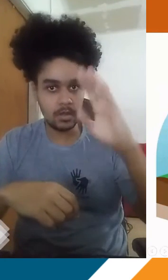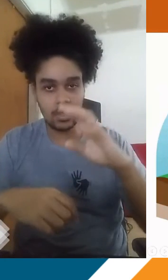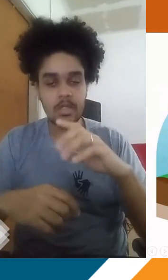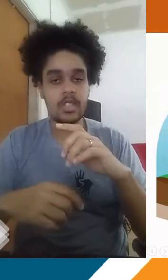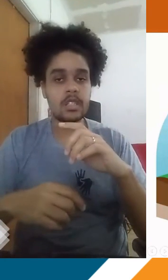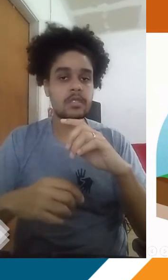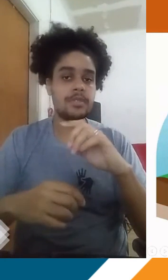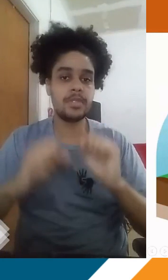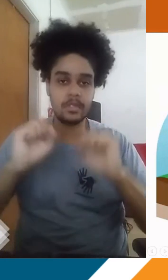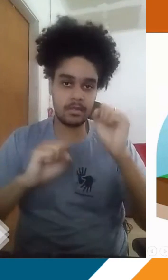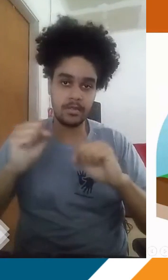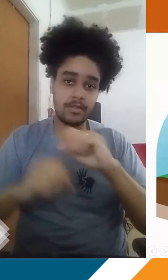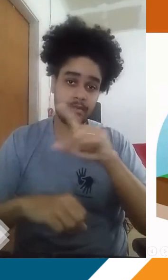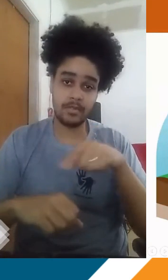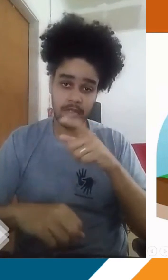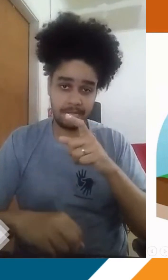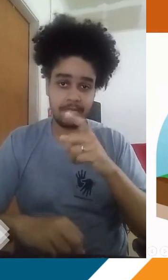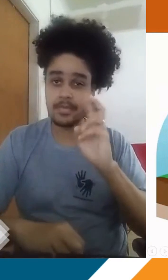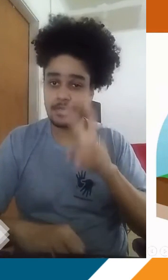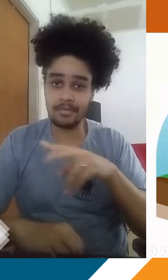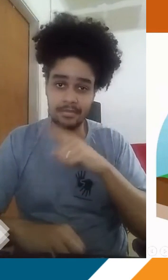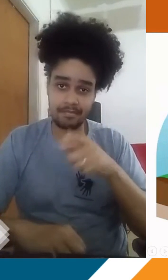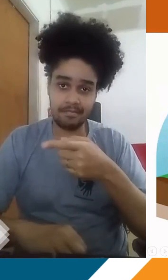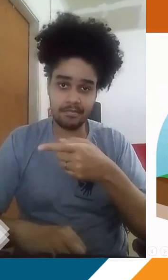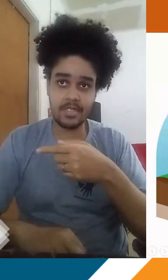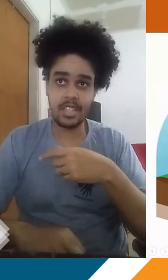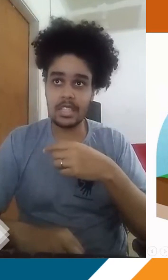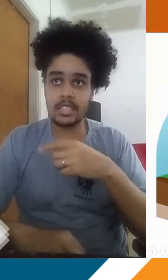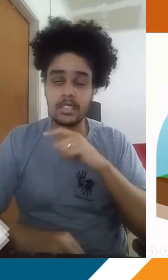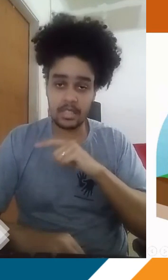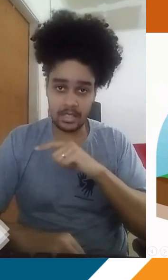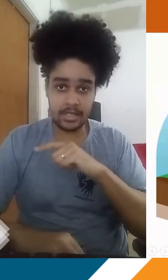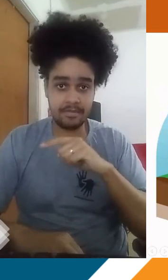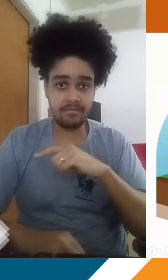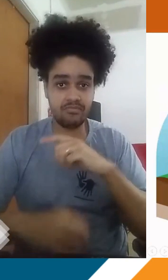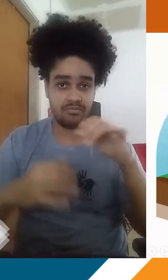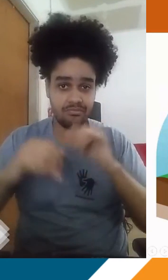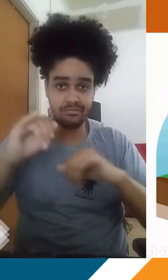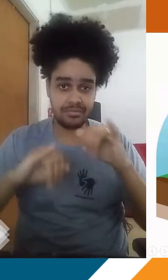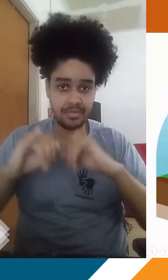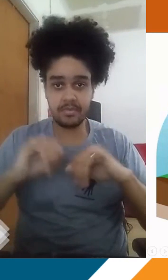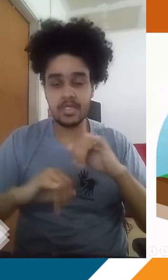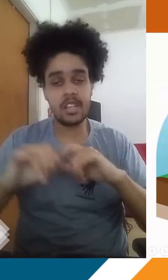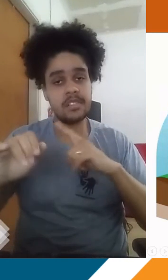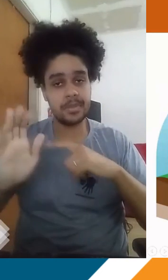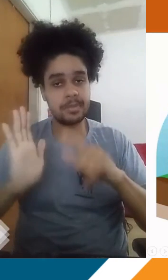principalmente por atividades industriais, como vocês podem ver aqui. E esses resíduos vão acabar tendo esse